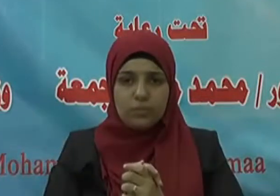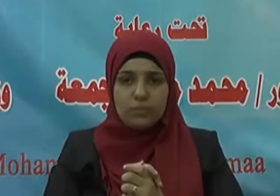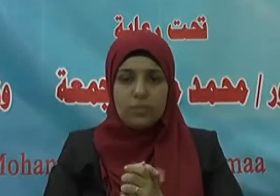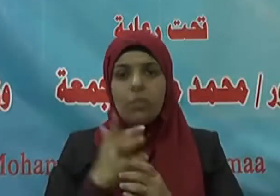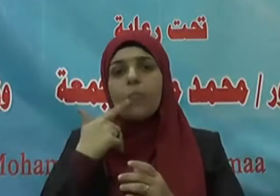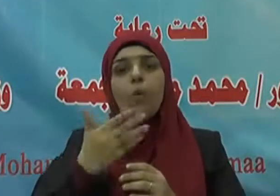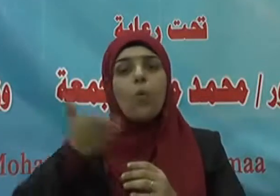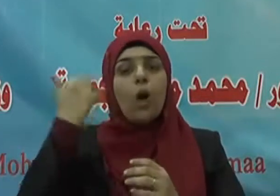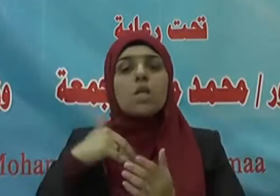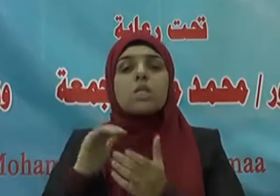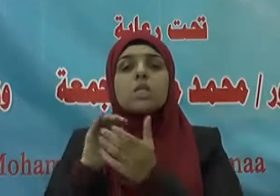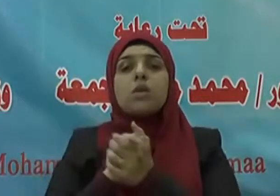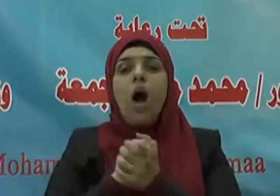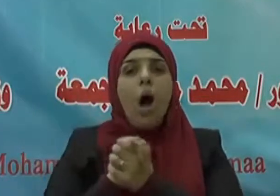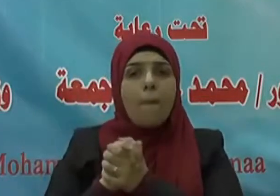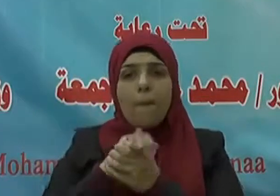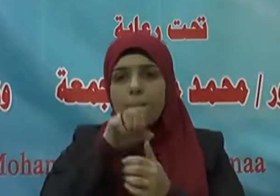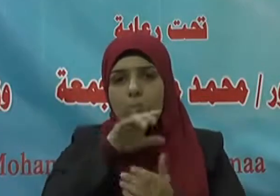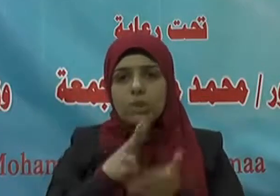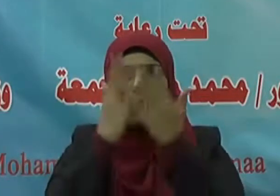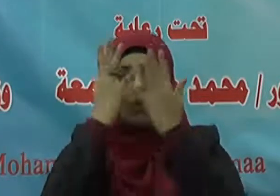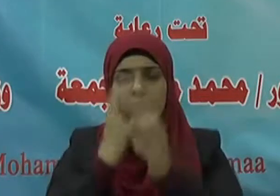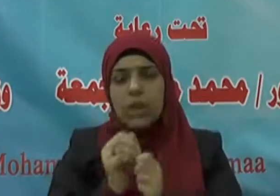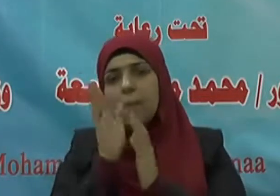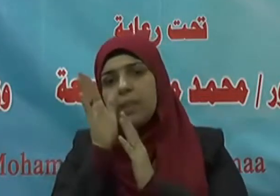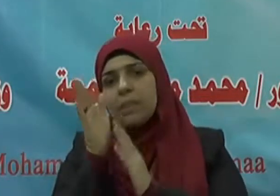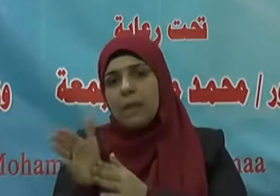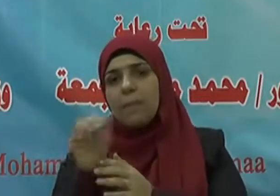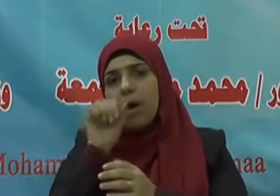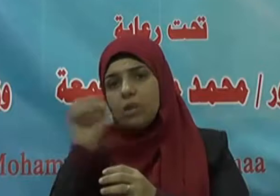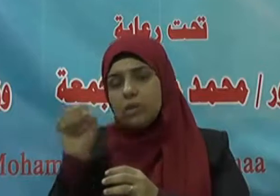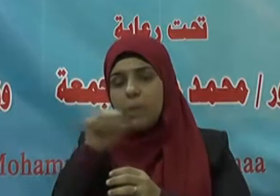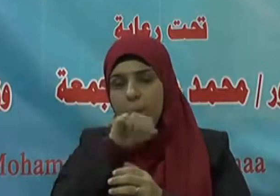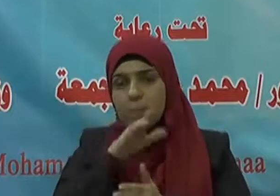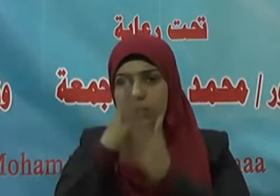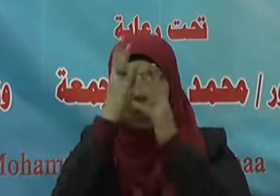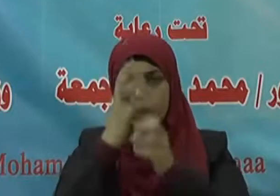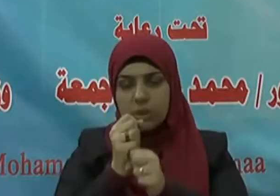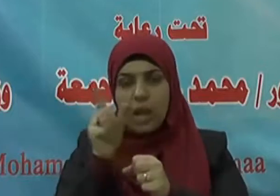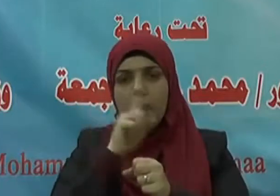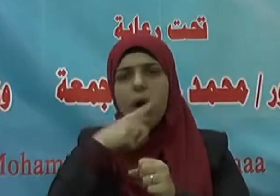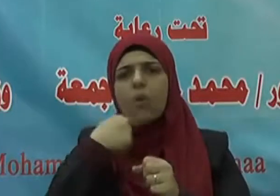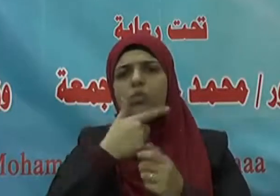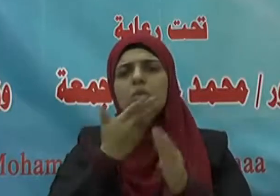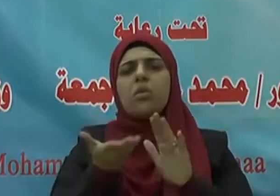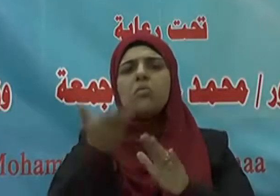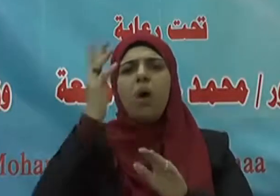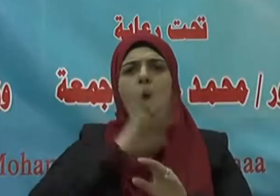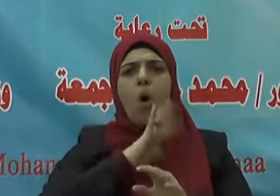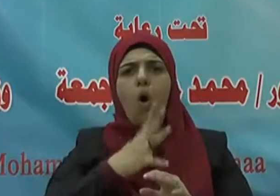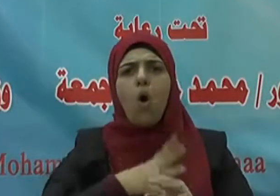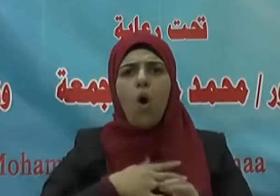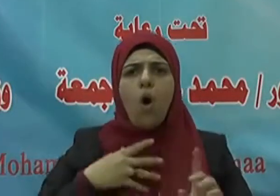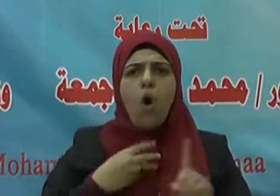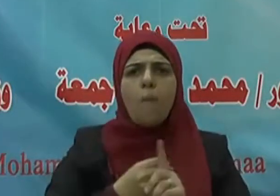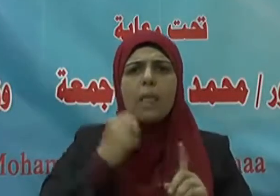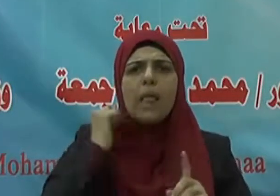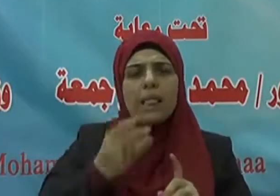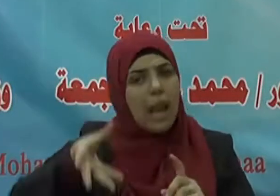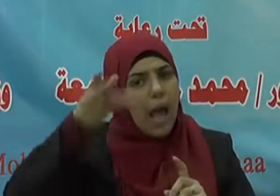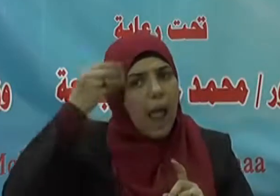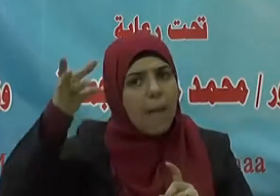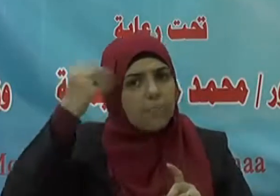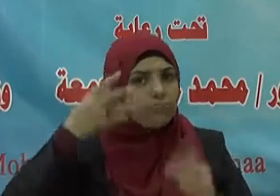العلم وكان الصحابة والتابعون رضوان الله عليهم أعلى الناس همة في